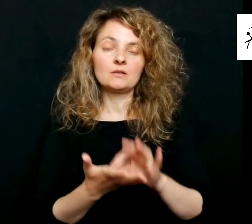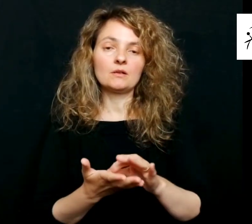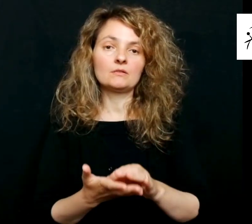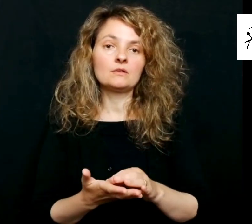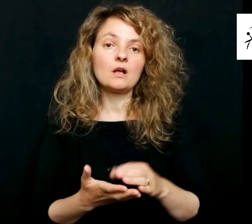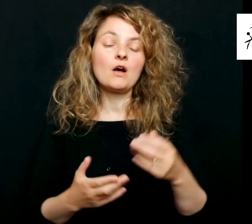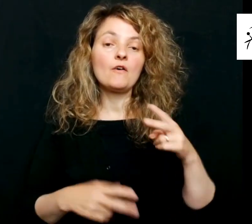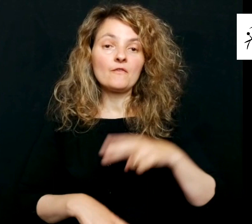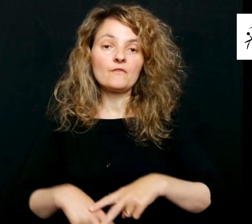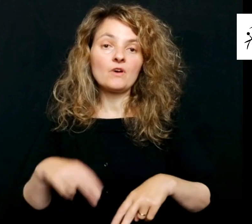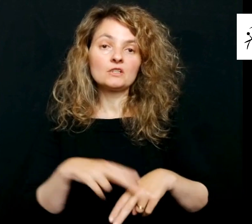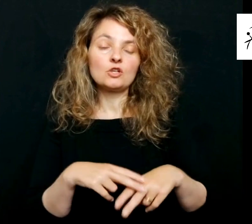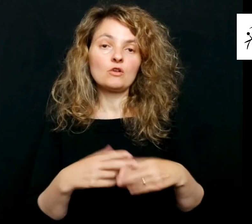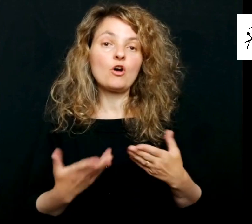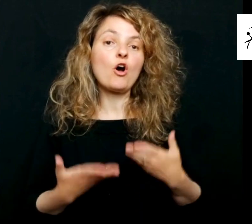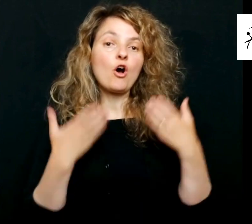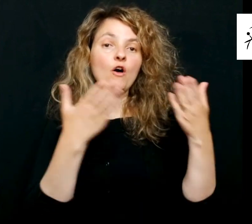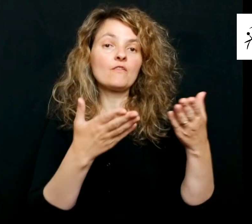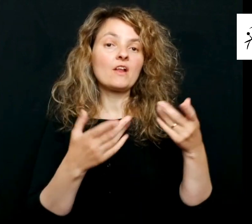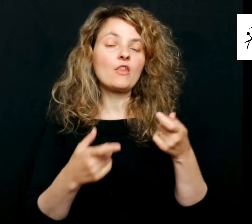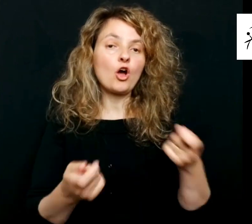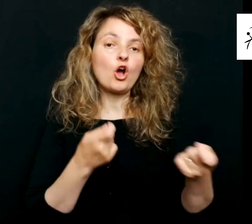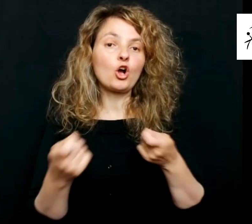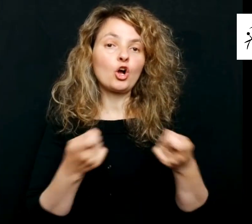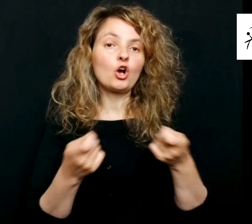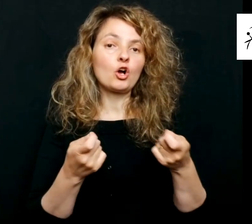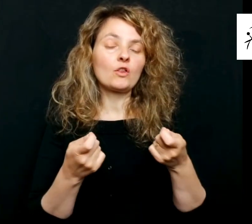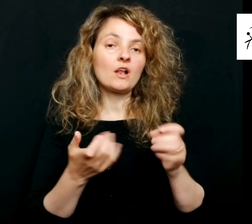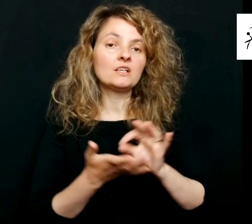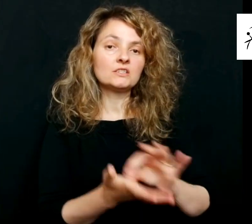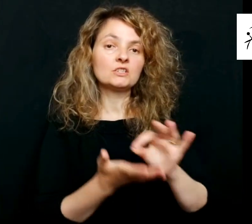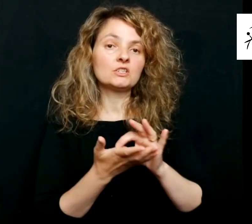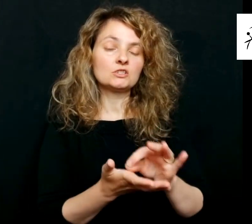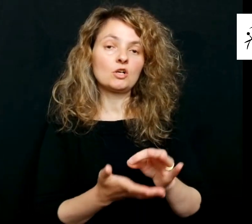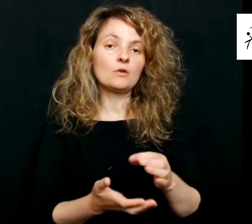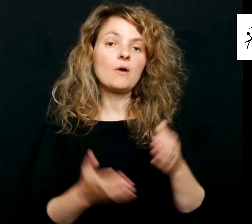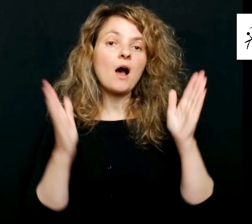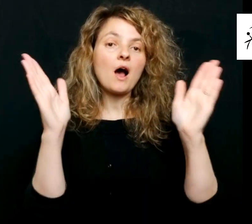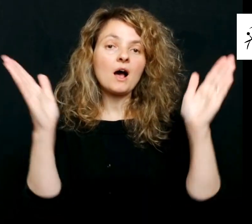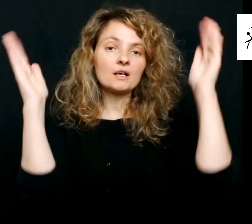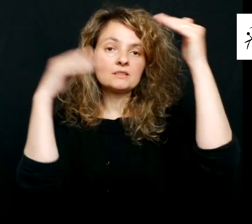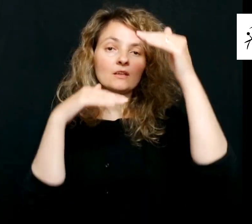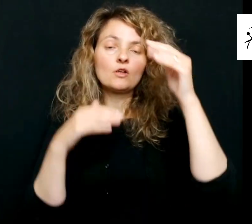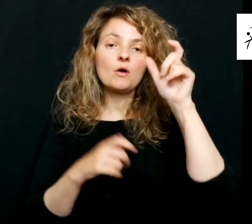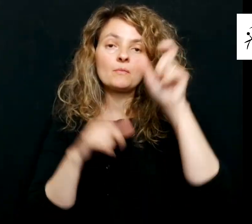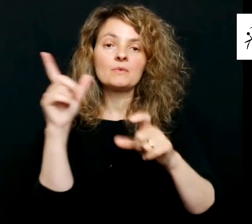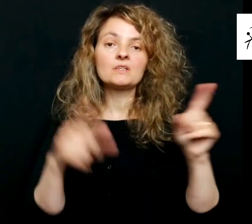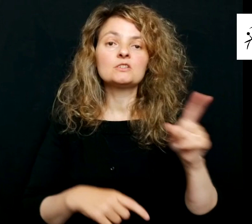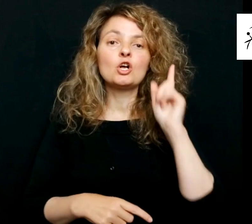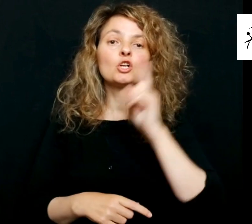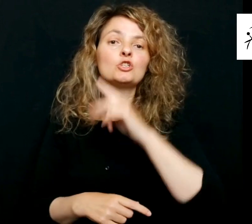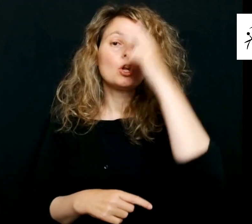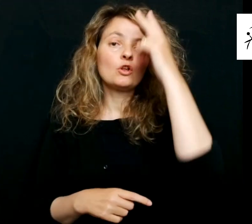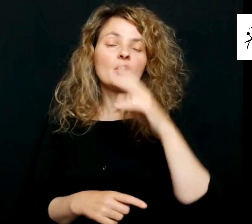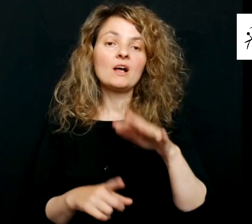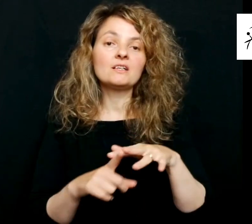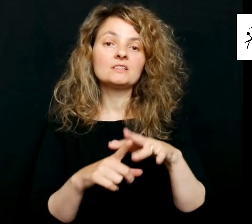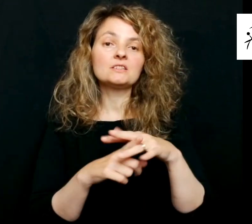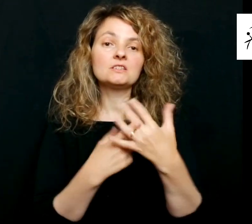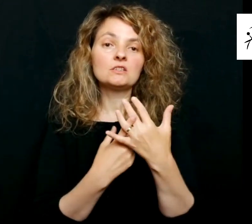FESOCE se ofrece a coordinar con las autoridades los servicios necesarios para la atención a las personas sordociegas